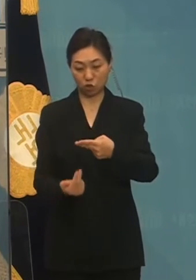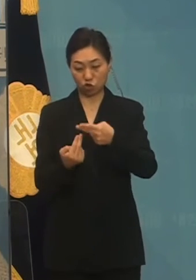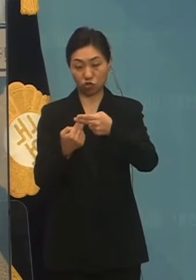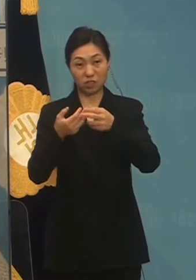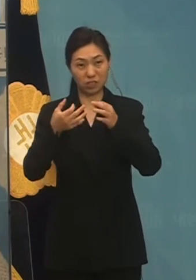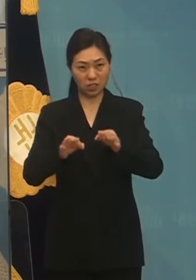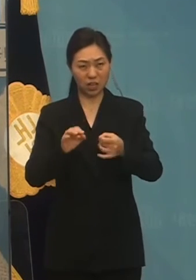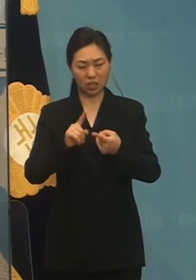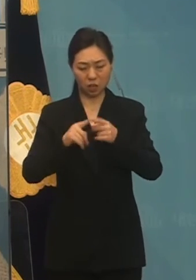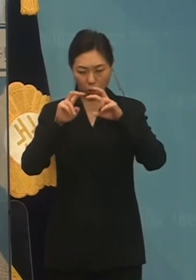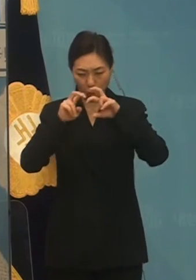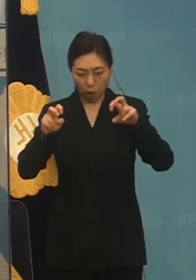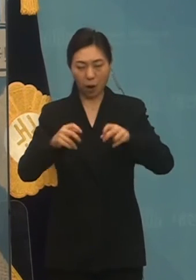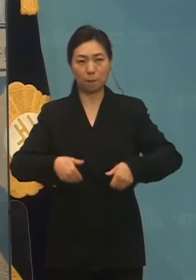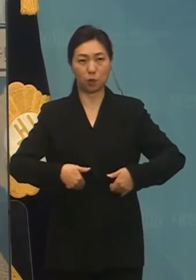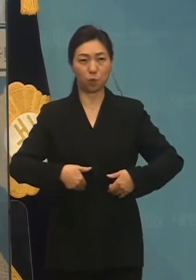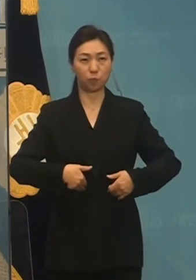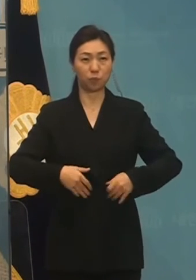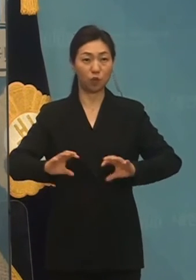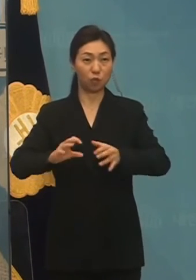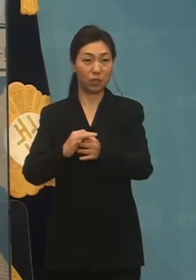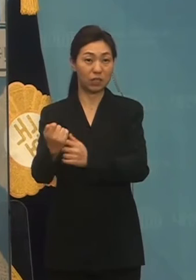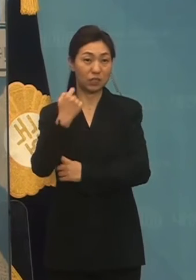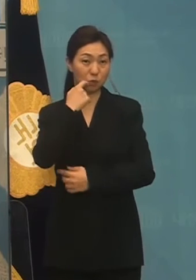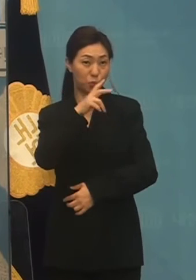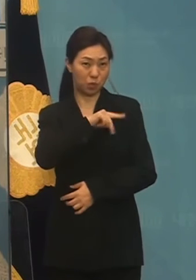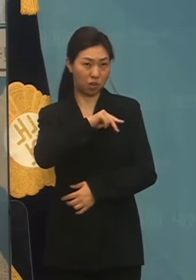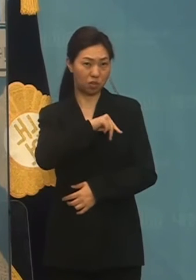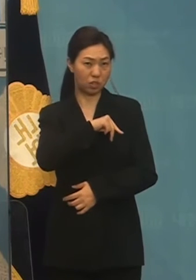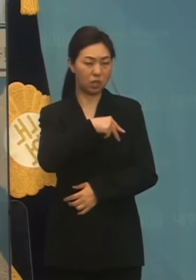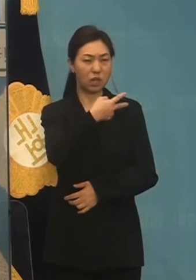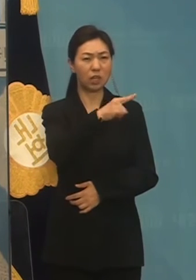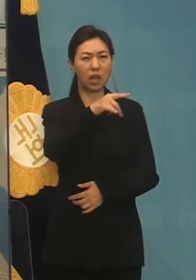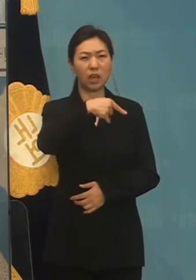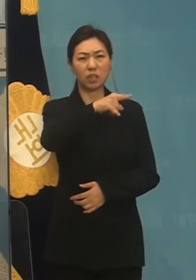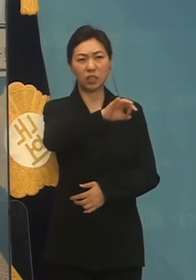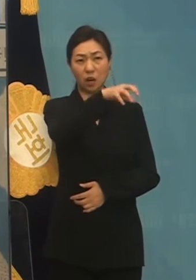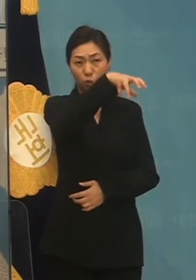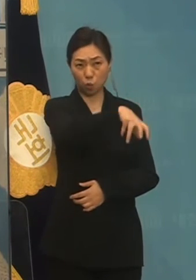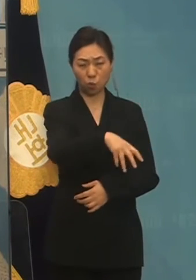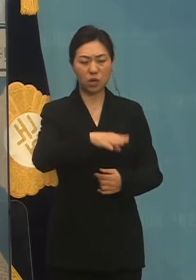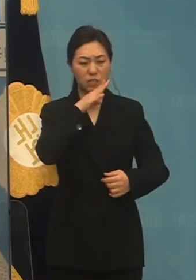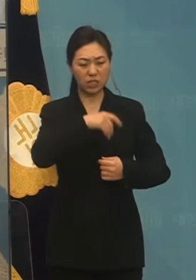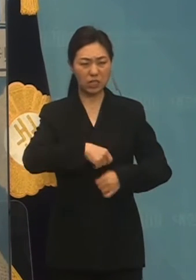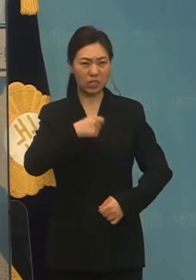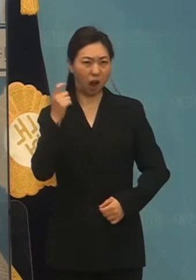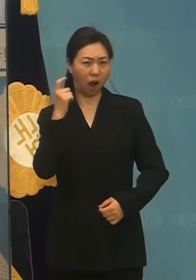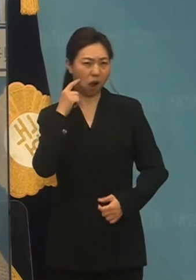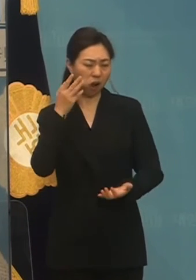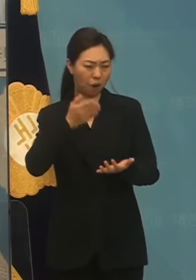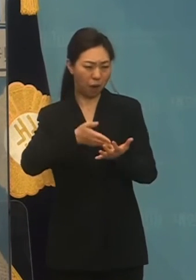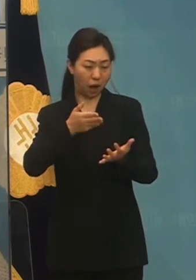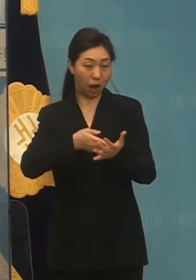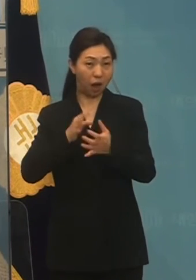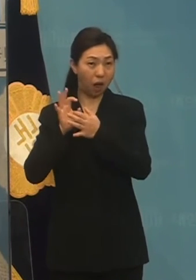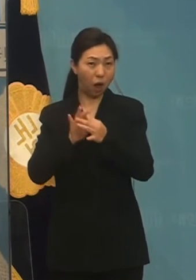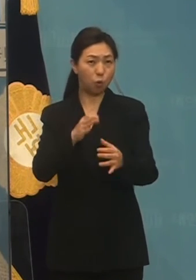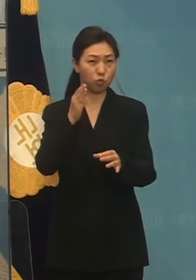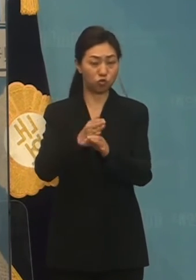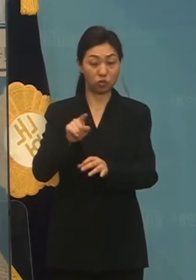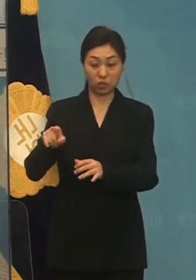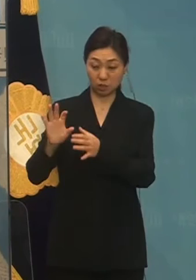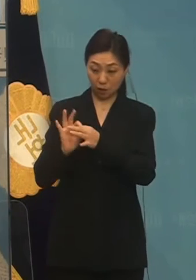국민의힘 국회의원들이 대장동 관리는 사실 왜곡을 계속해서 하고 있습니다. 이와 같은 일이 계속될 경우